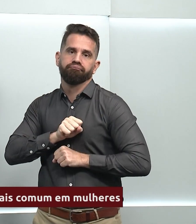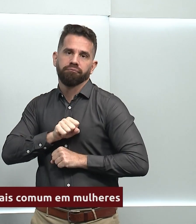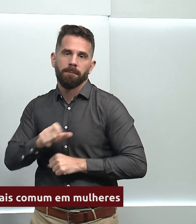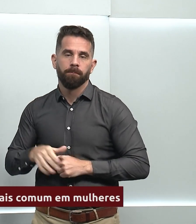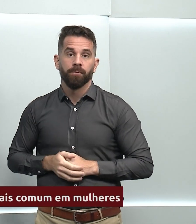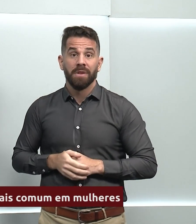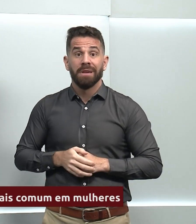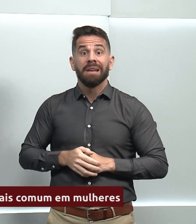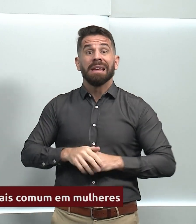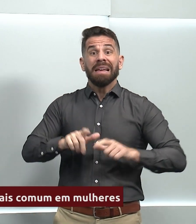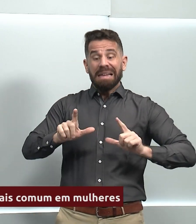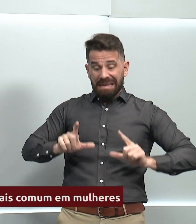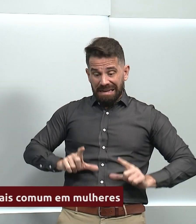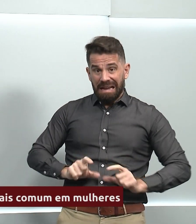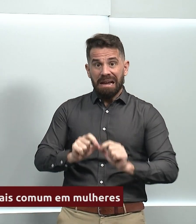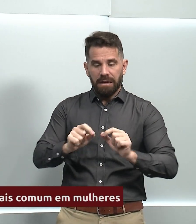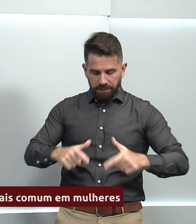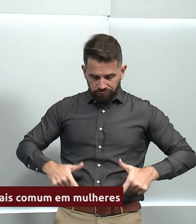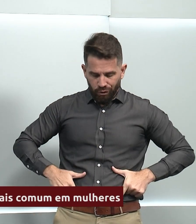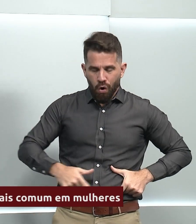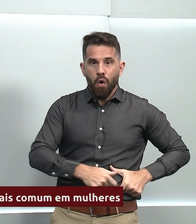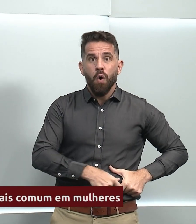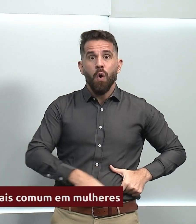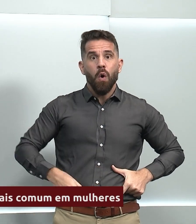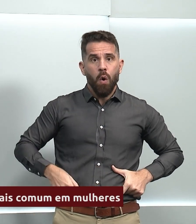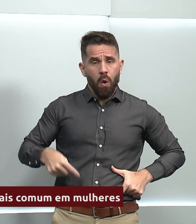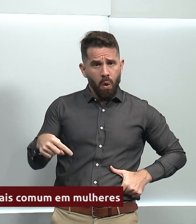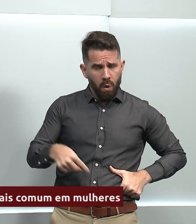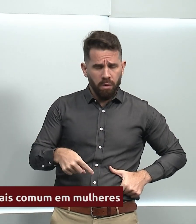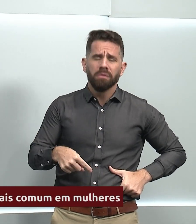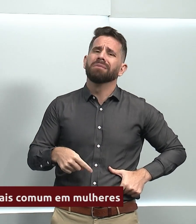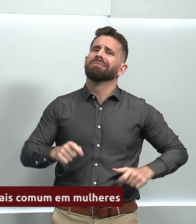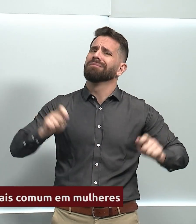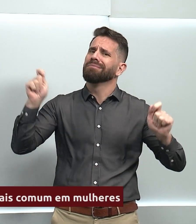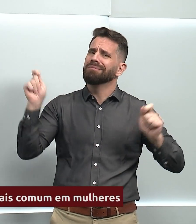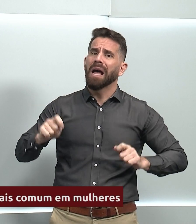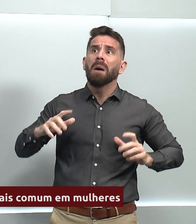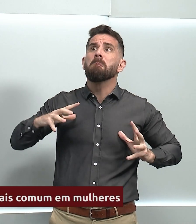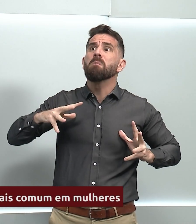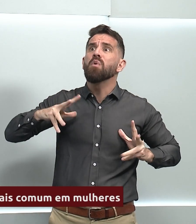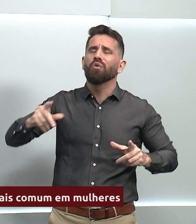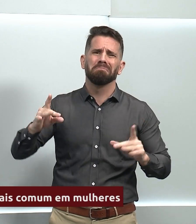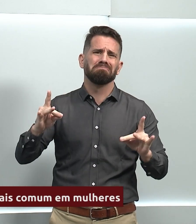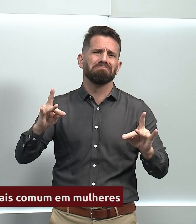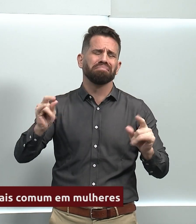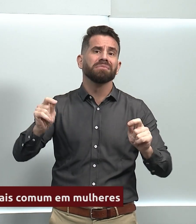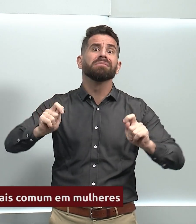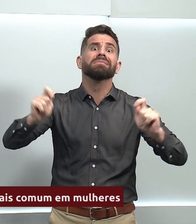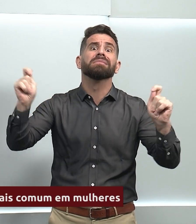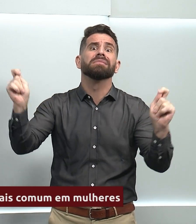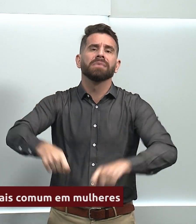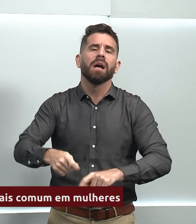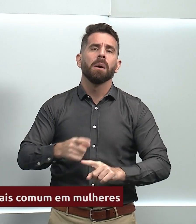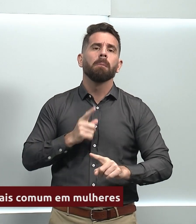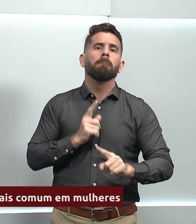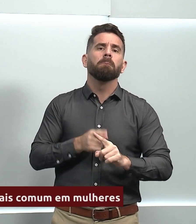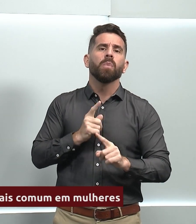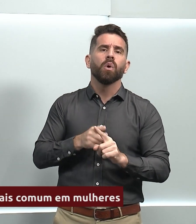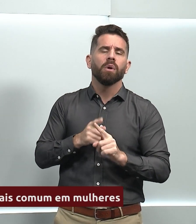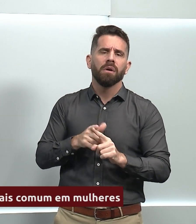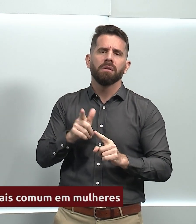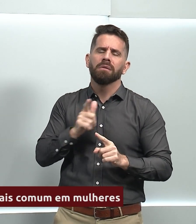de útero é um câncer passível de desaparecer, de ser erradicado, porque ele tem dois